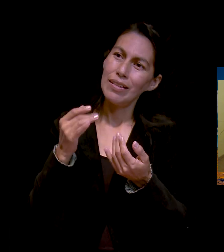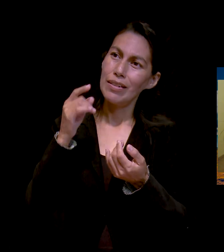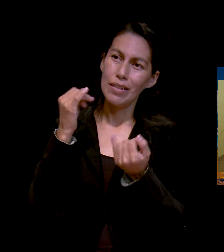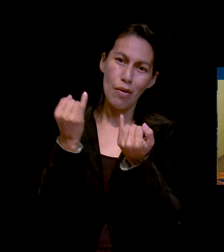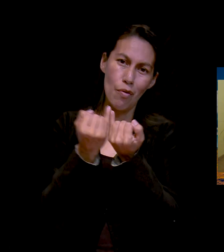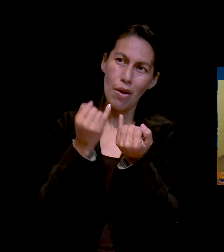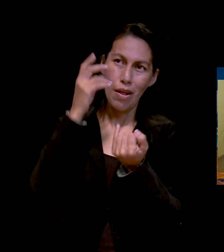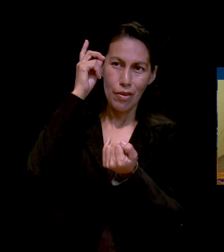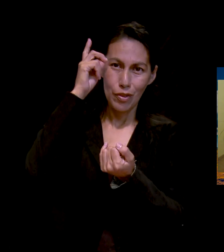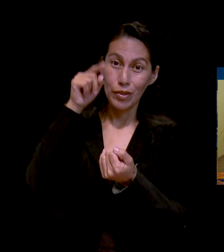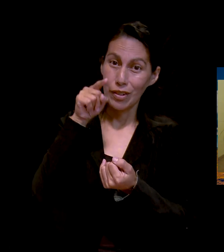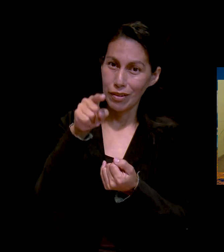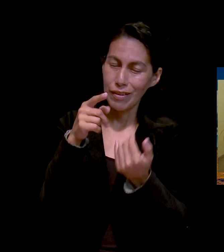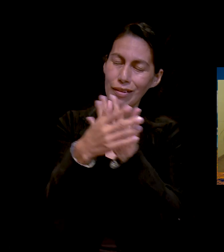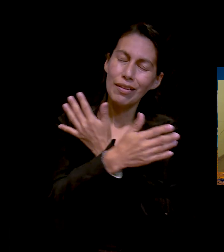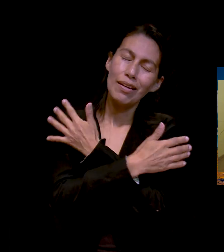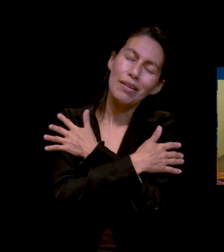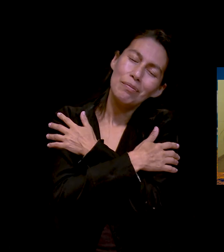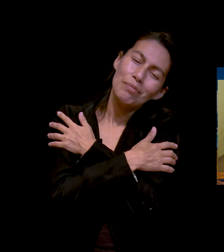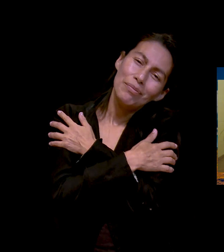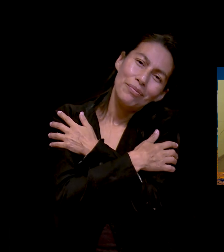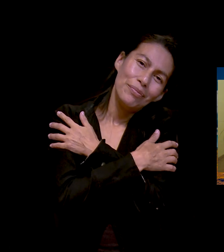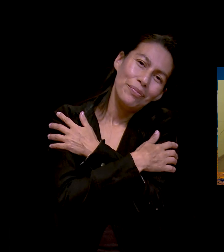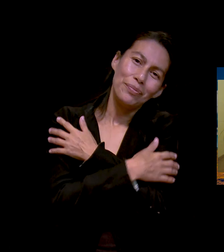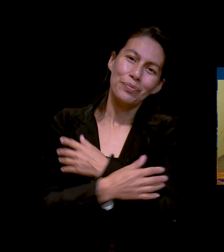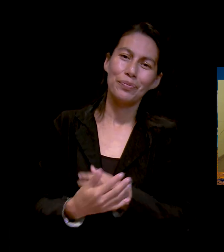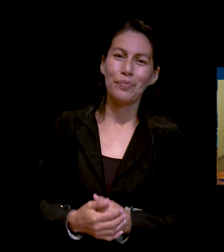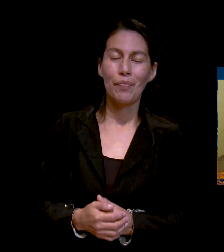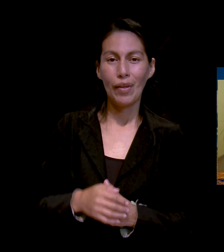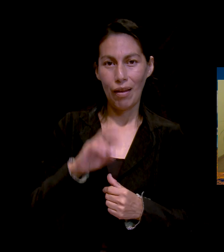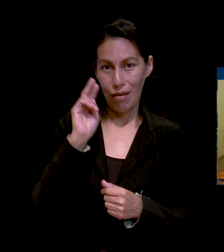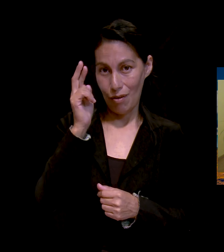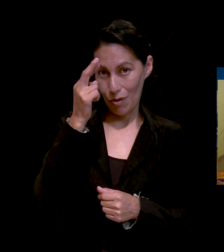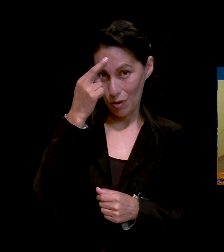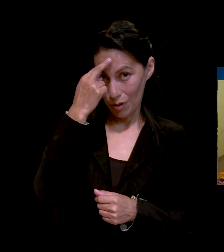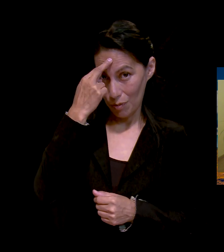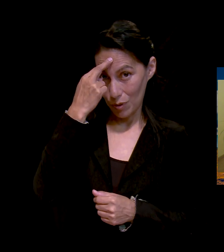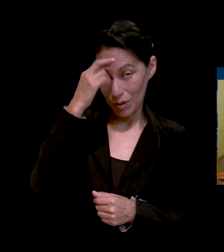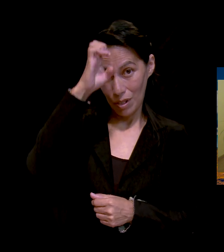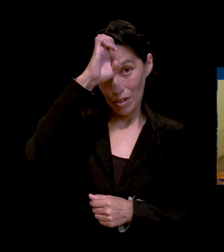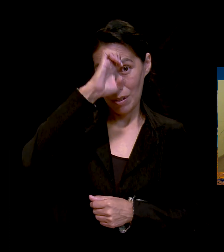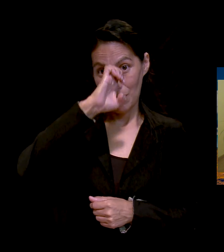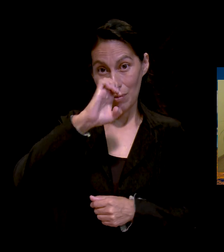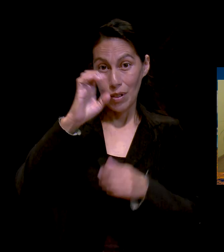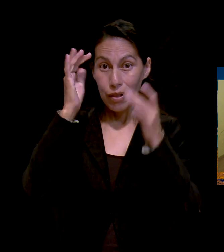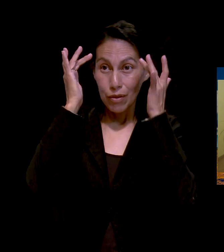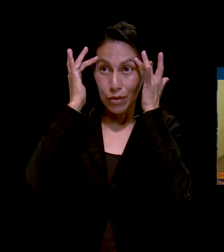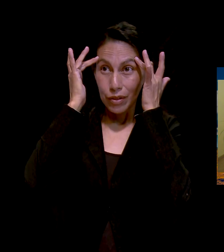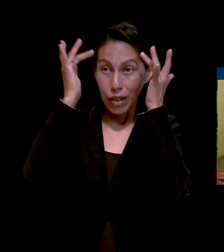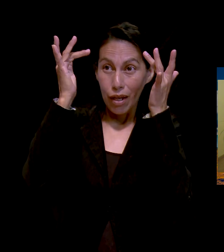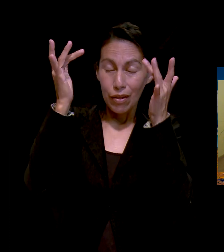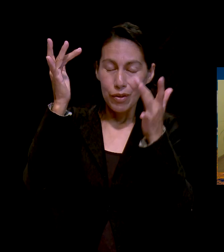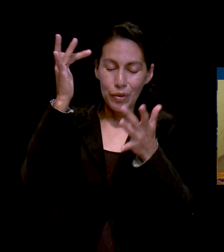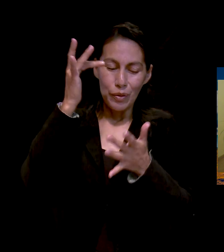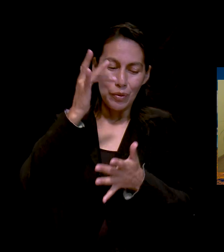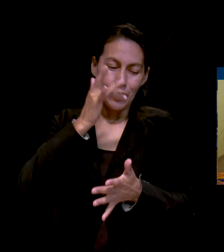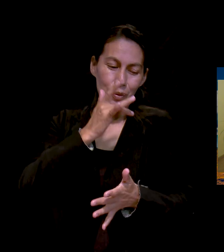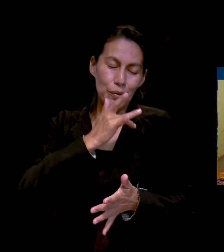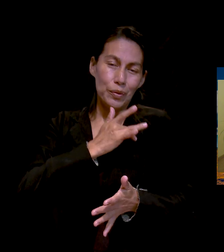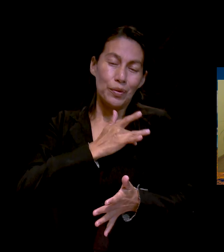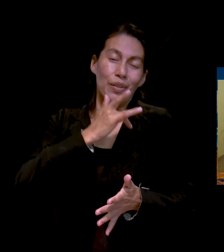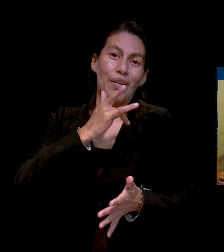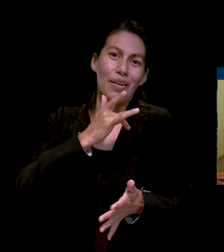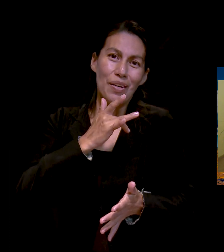que debemos rogar porque el Espíritu Santo toque nuestros corazones. Amén. No hay que olvidar al